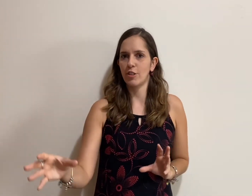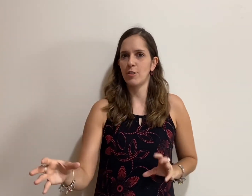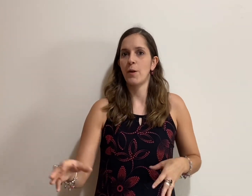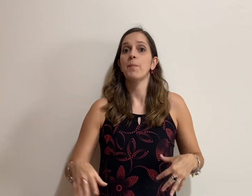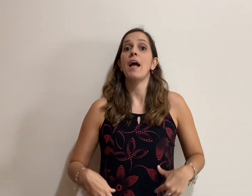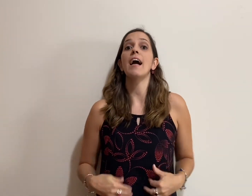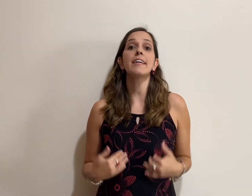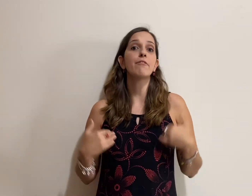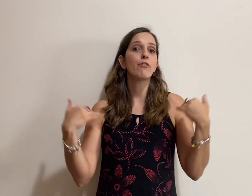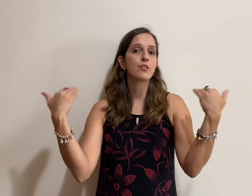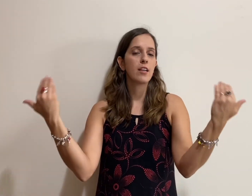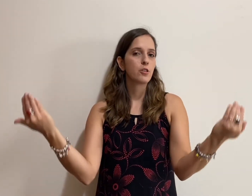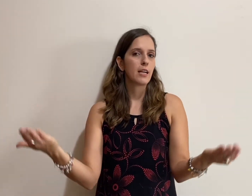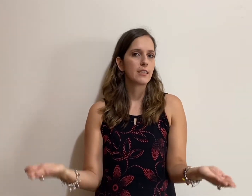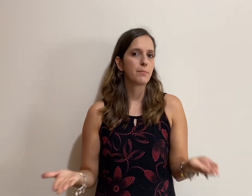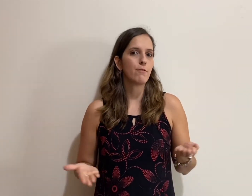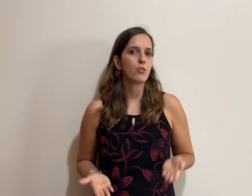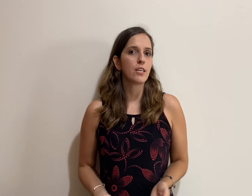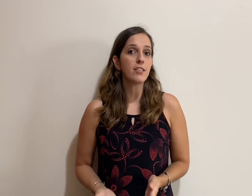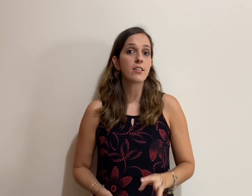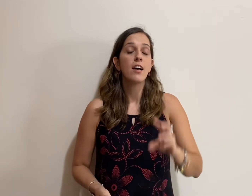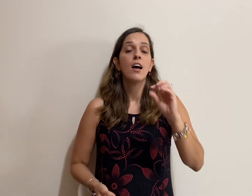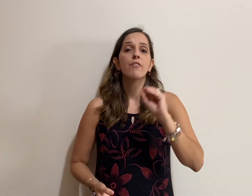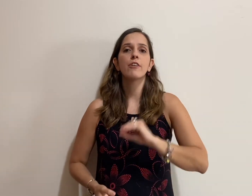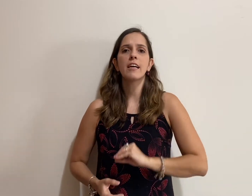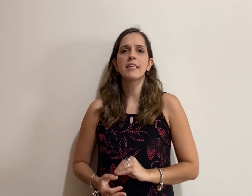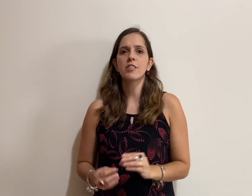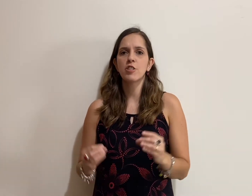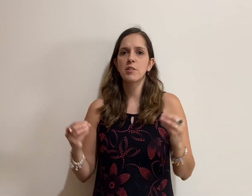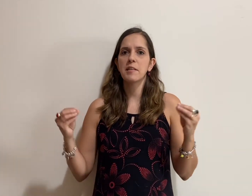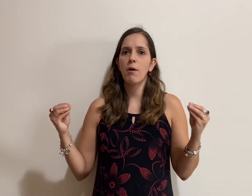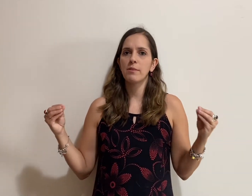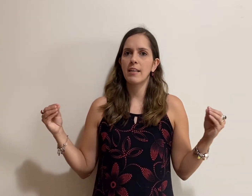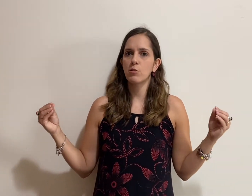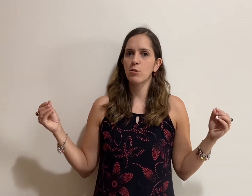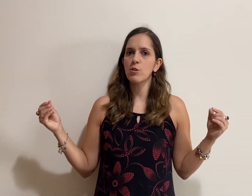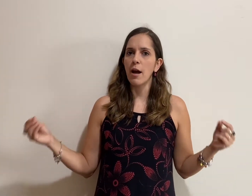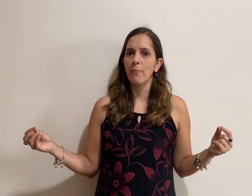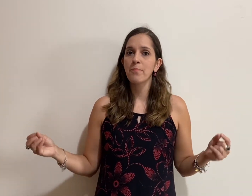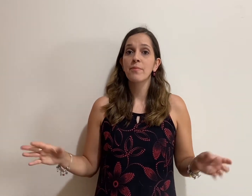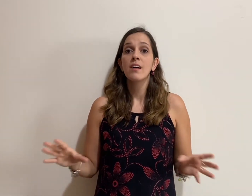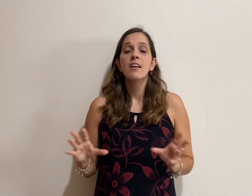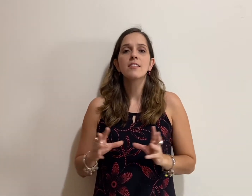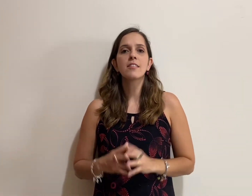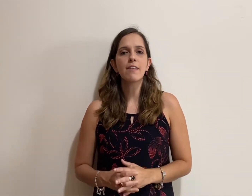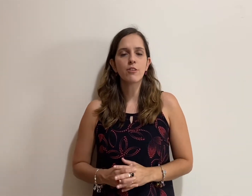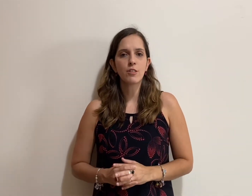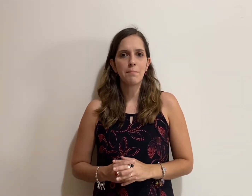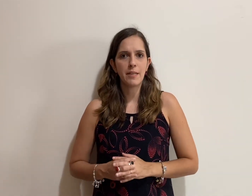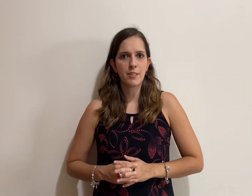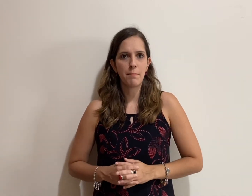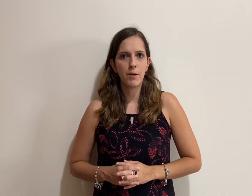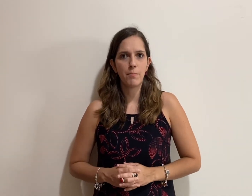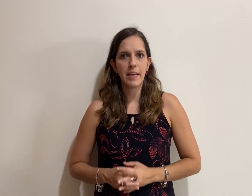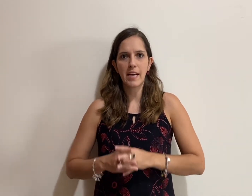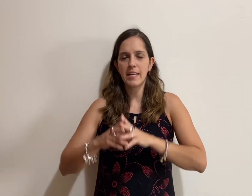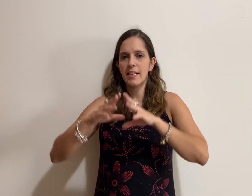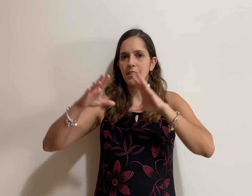A que foi selecionada para vocês foi a linha de desigualdade social. Se você percebeu bem aí nessas